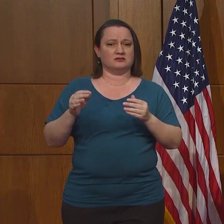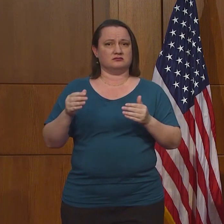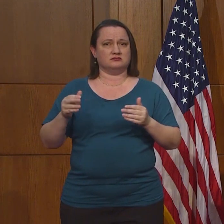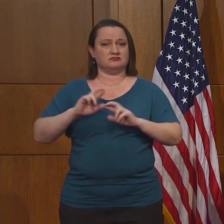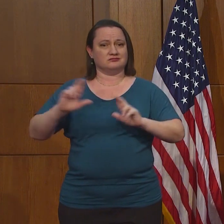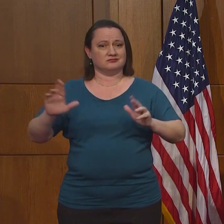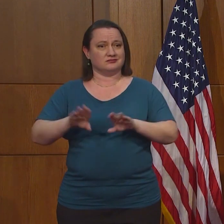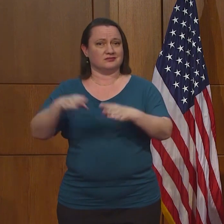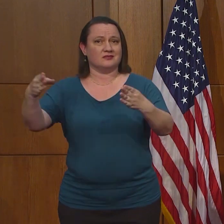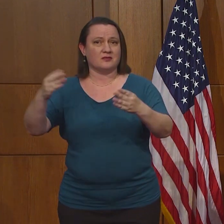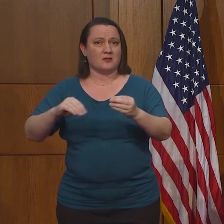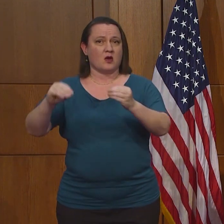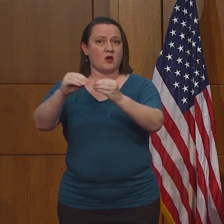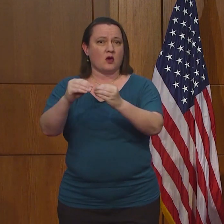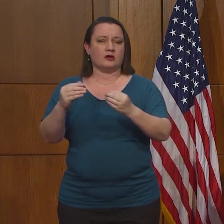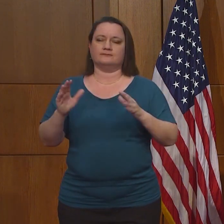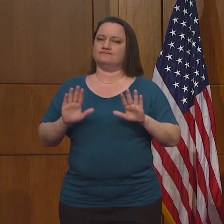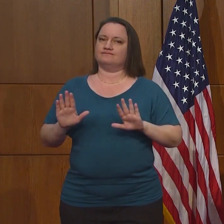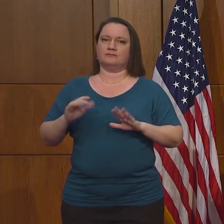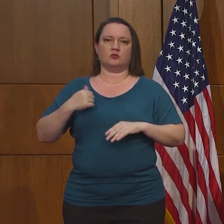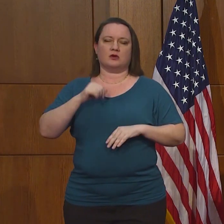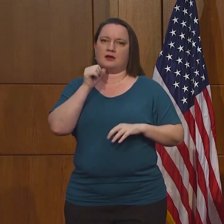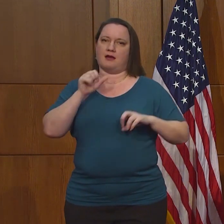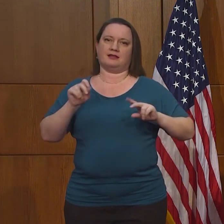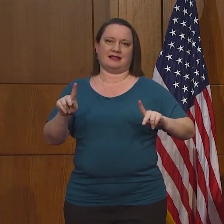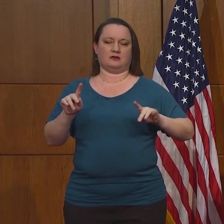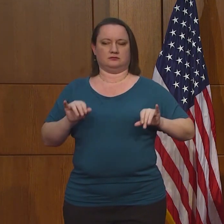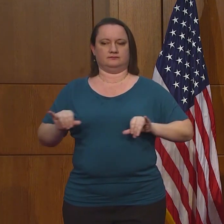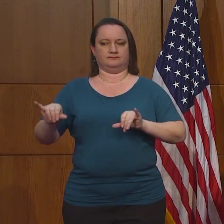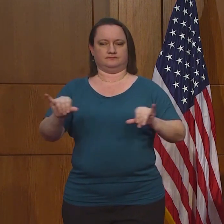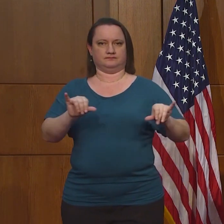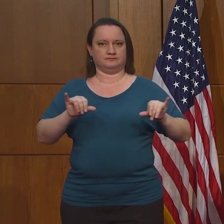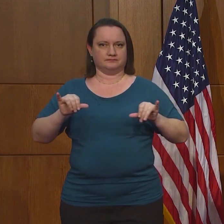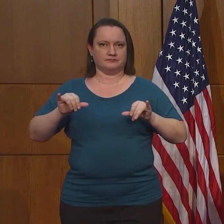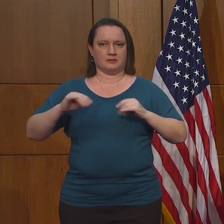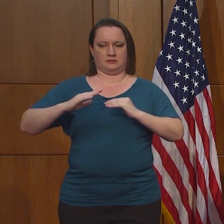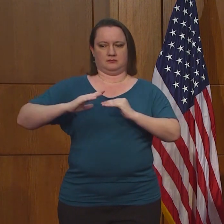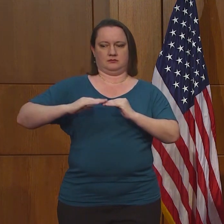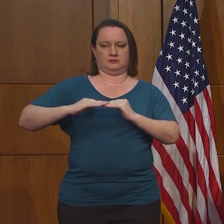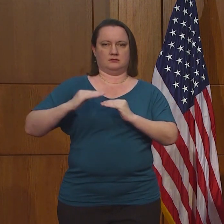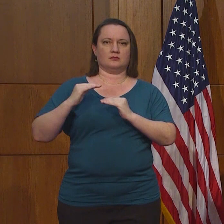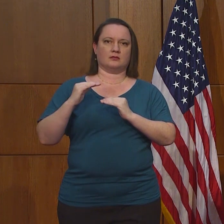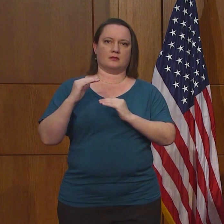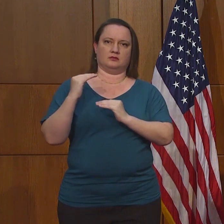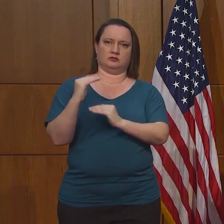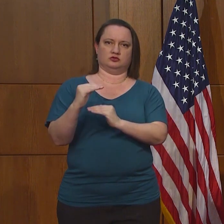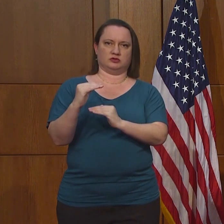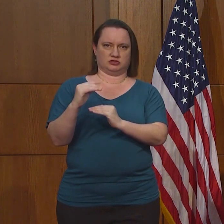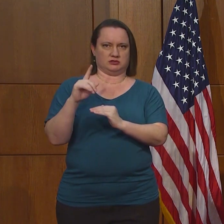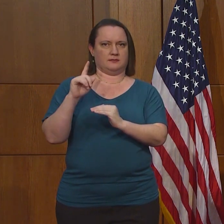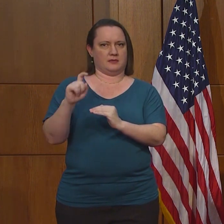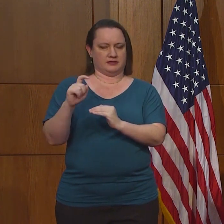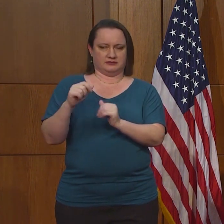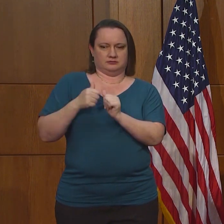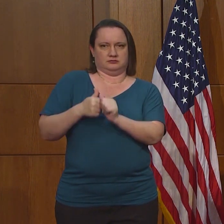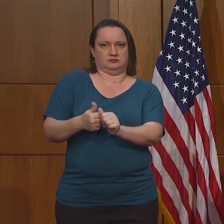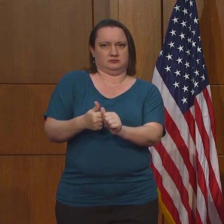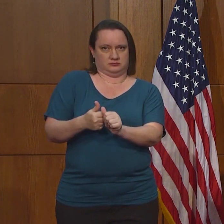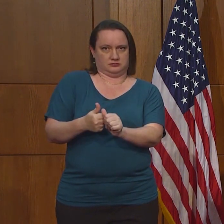moverse, de ir más adelante, no podemos hacer eso. Tenemos unos parámetros que queremos mantener.